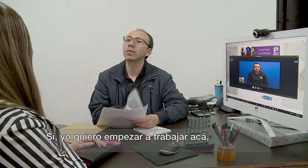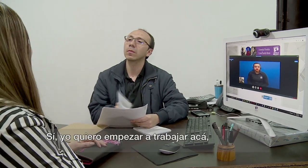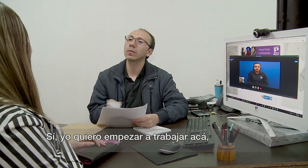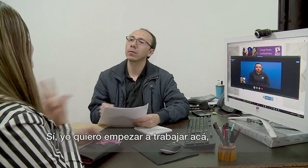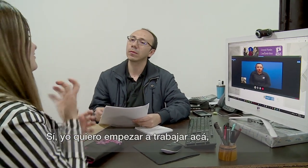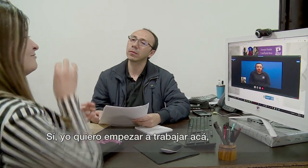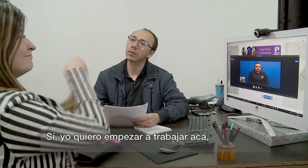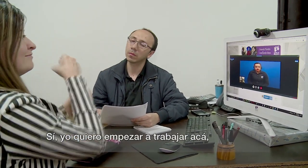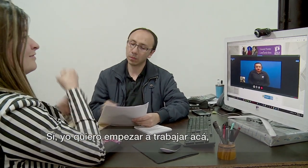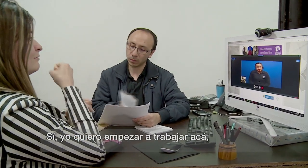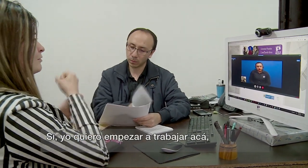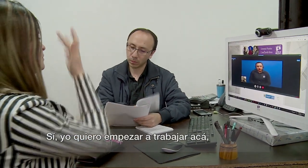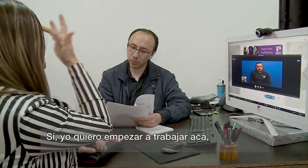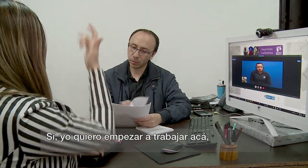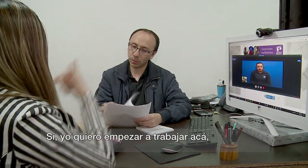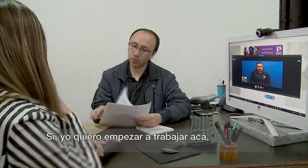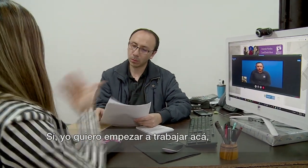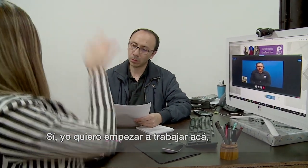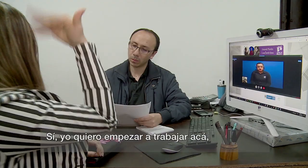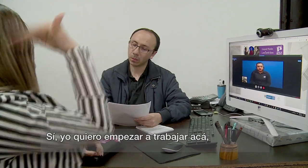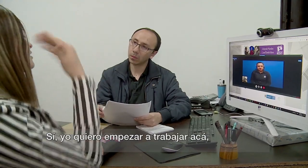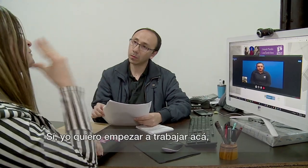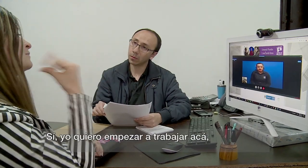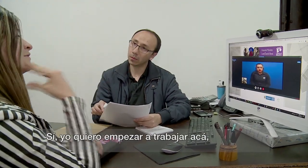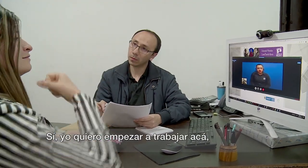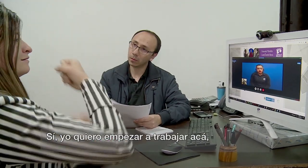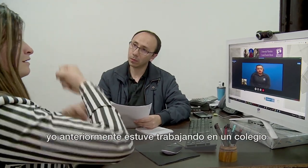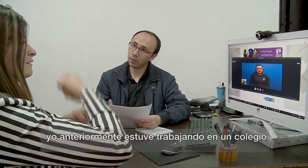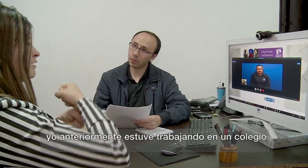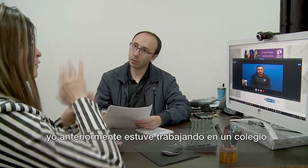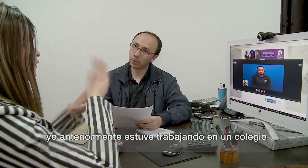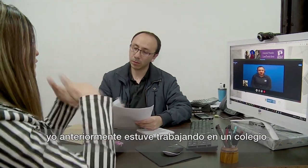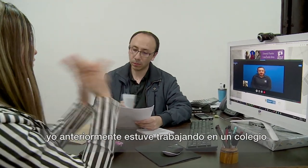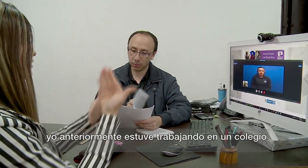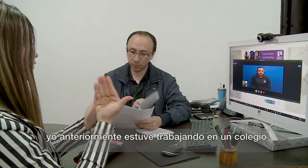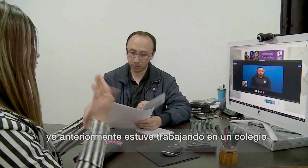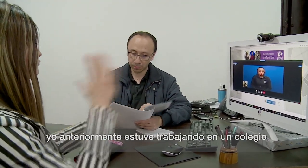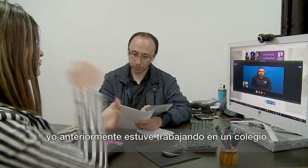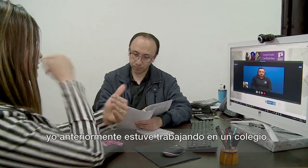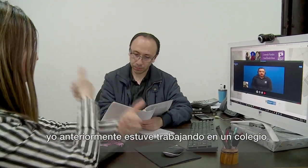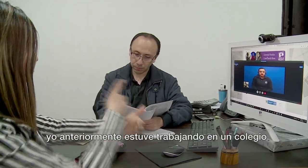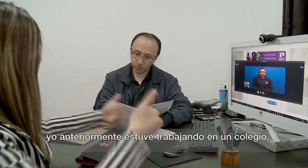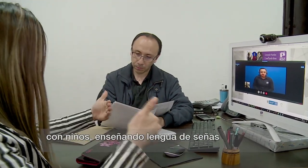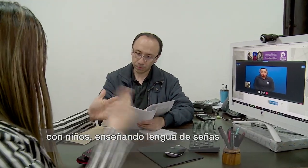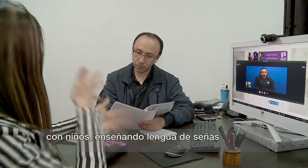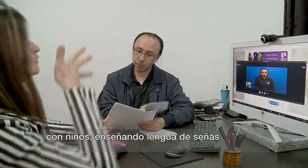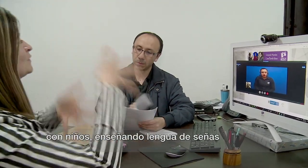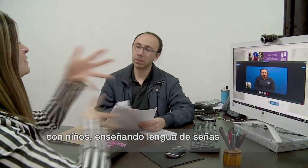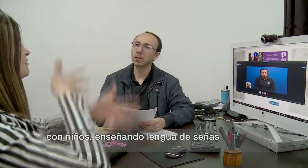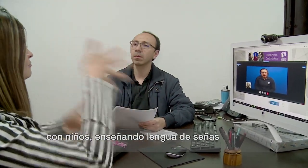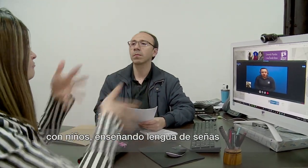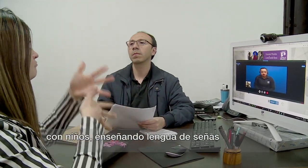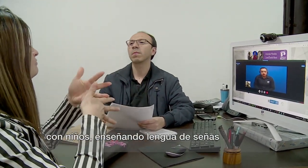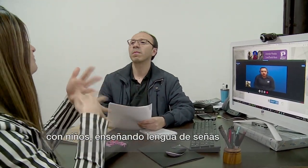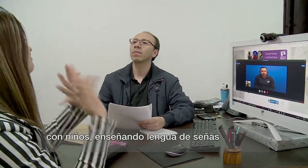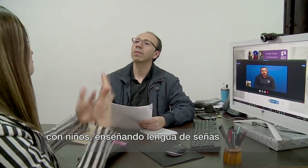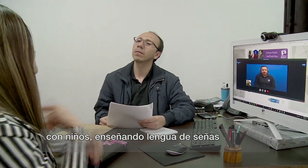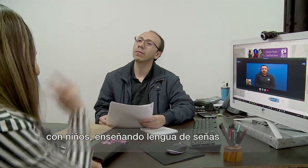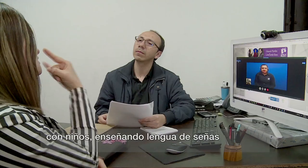Sí, bueno, yo estuve trabajando... Yo quiero empezar a trabajar acá. Bueno, yo anteriormente estuve trabajando en un colegio con niños, enseñando lengua de